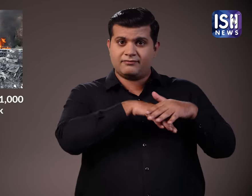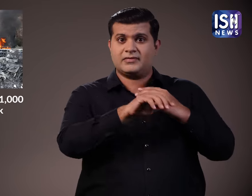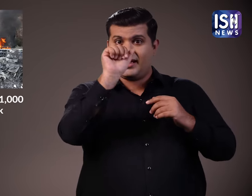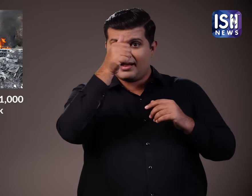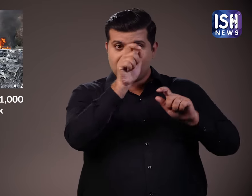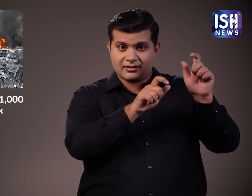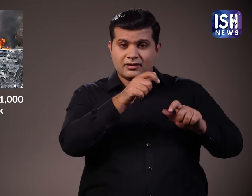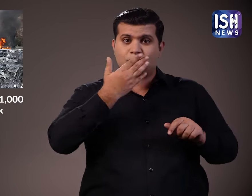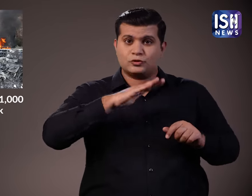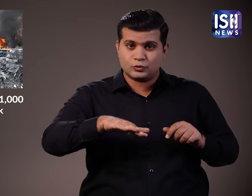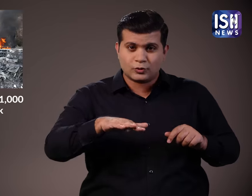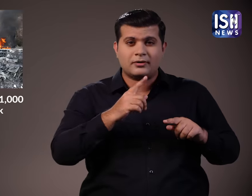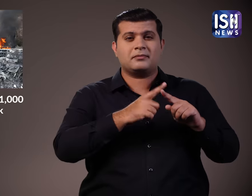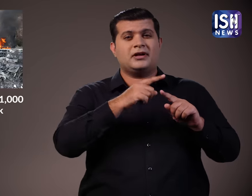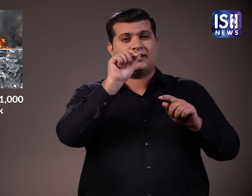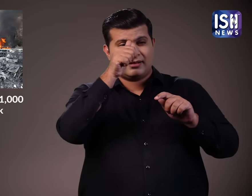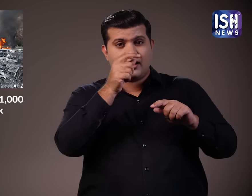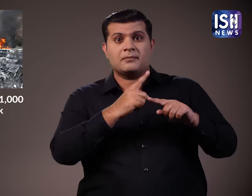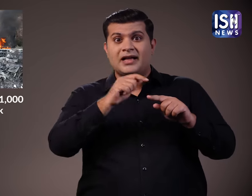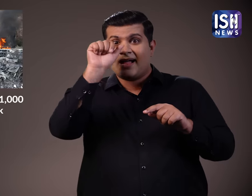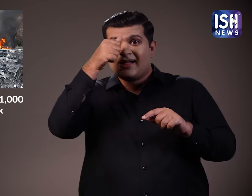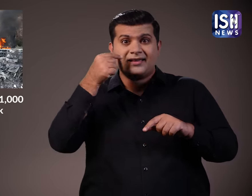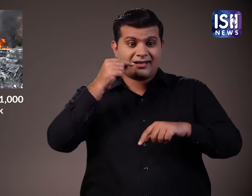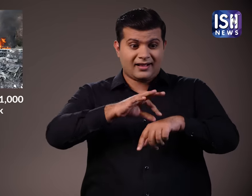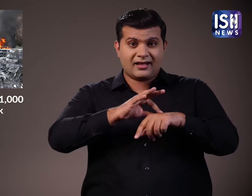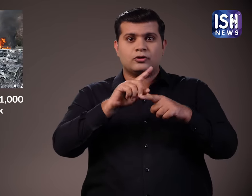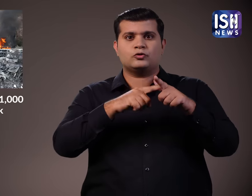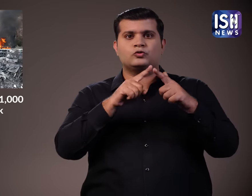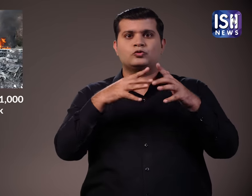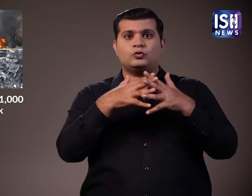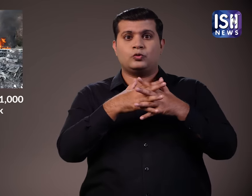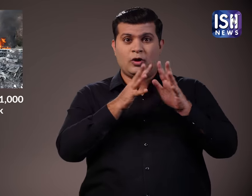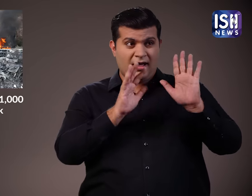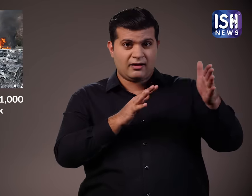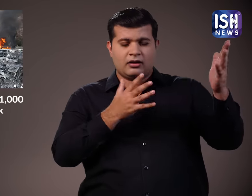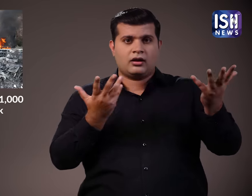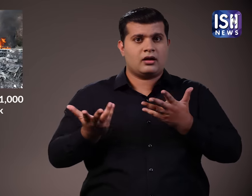बहुत सारे भारतिय चात्र नागरिक और भारतिय यहुदी इस्राइल में फसे हुए है